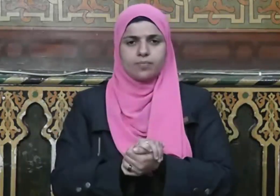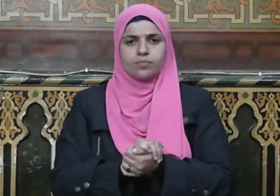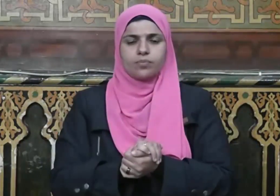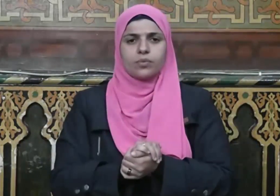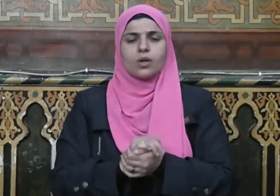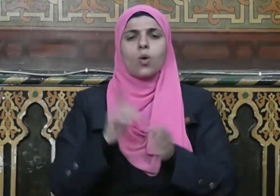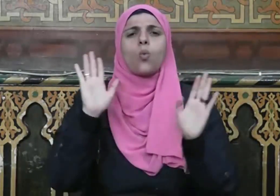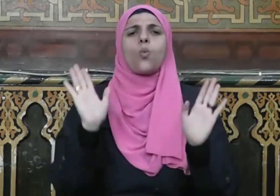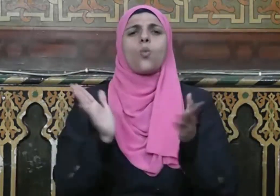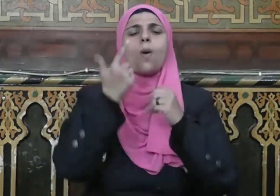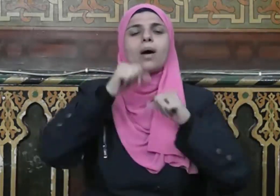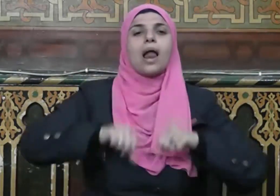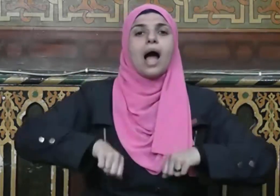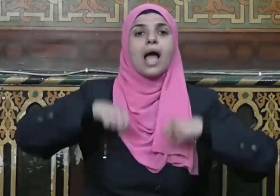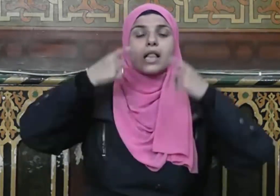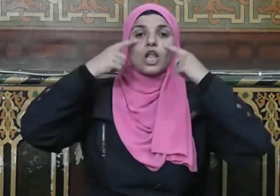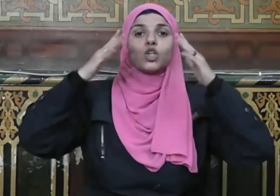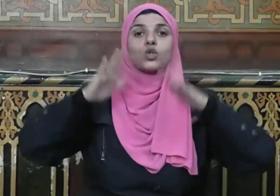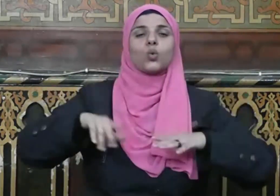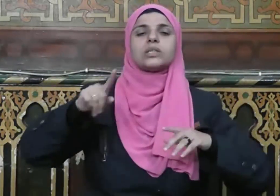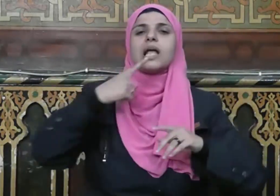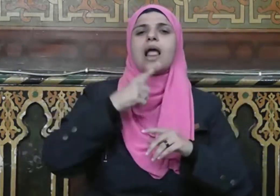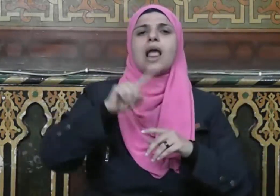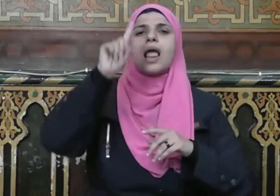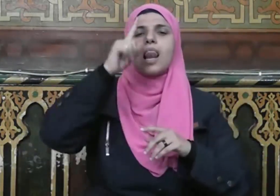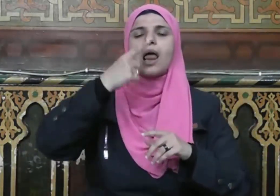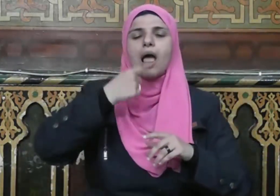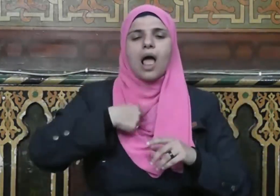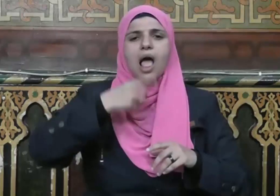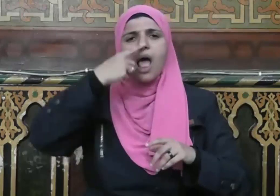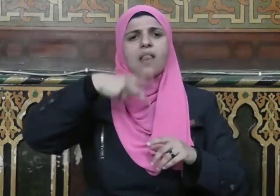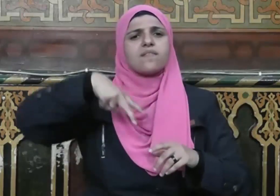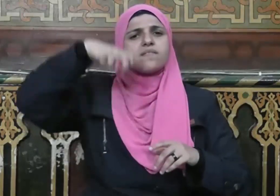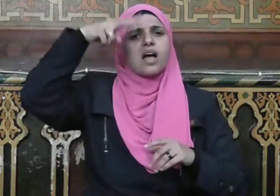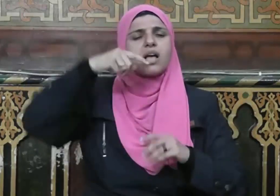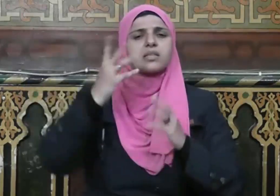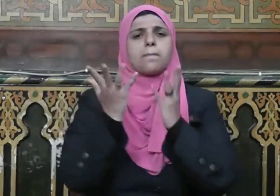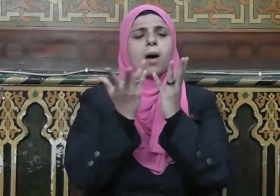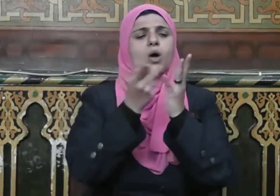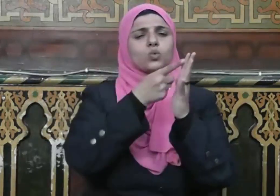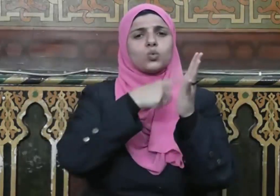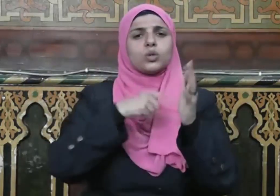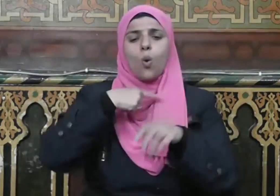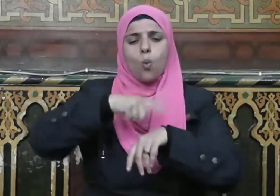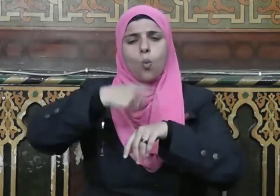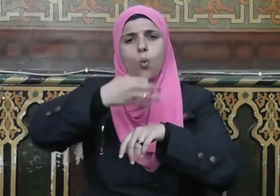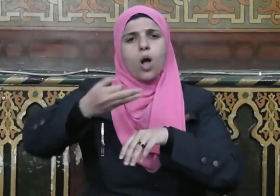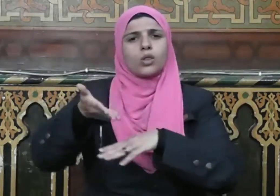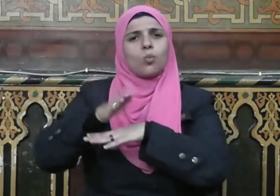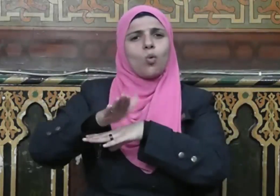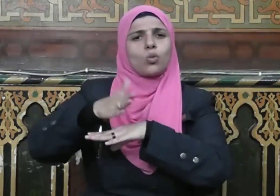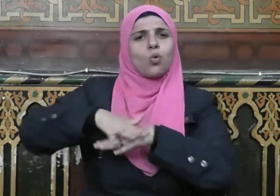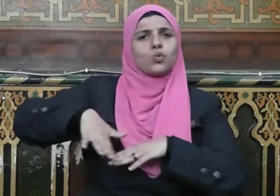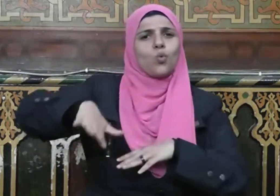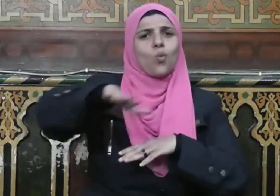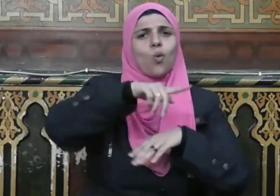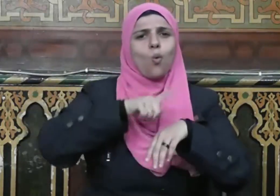الحياة الدنيا إلا أنفاس معدودة وآجال محدودة وفي ذلك